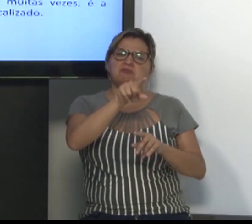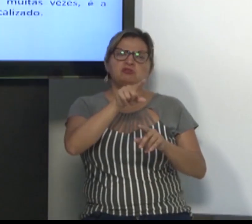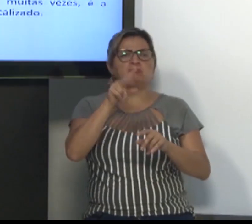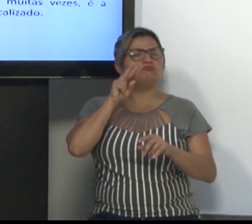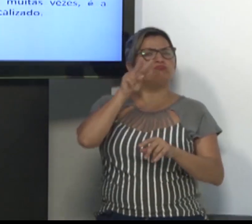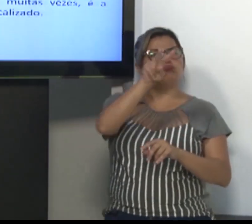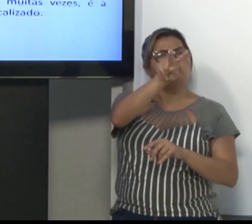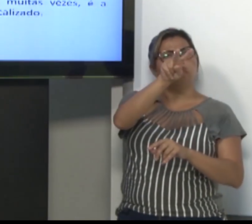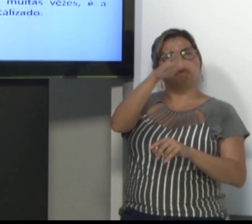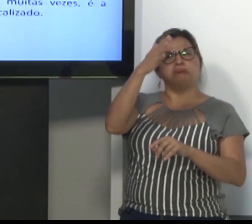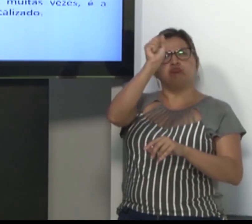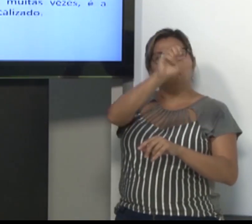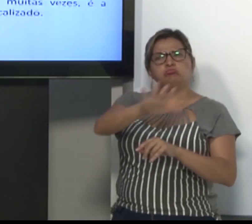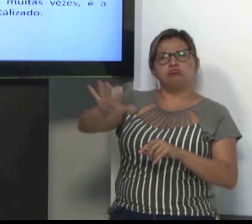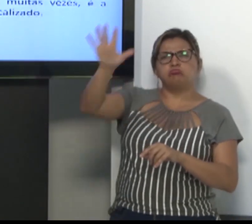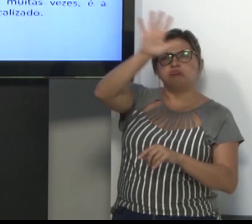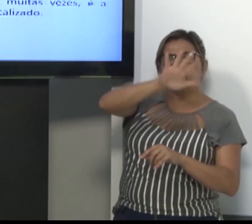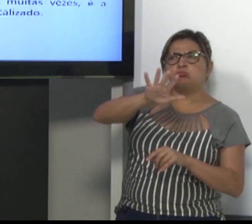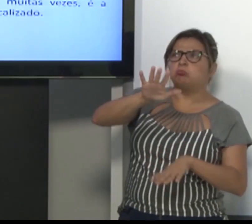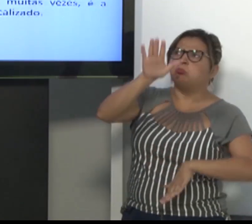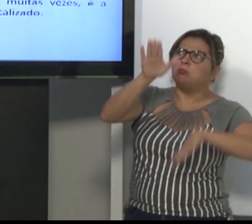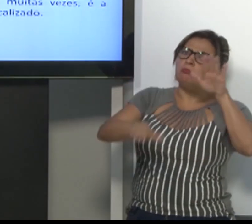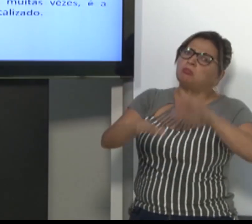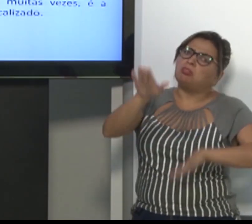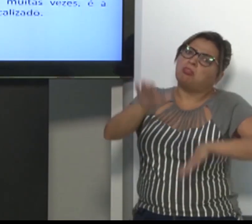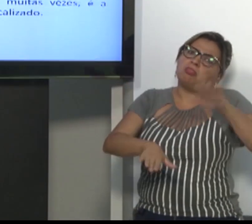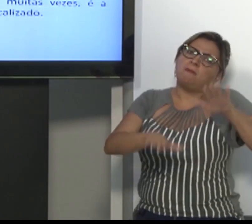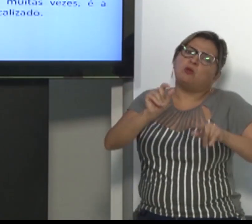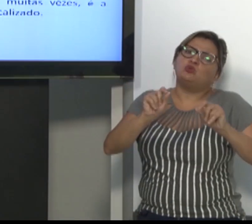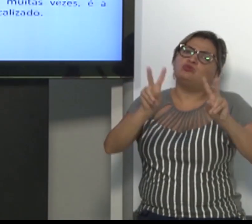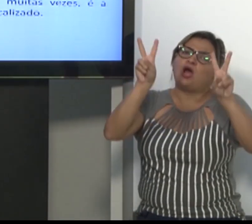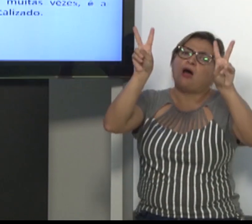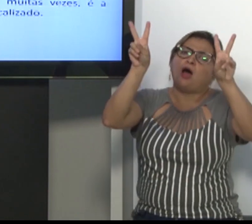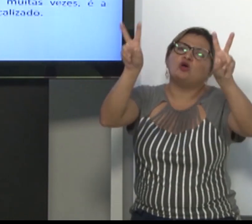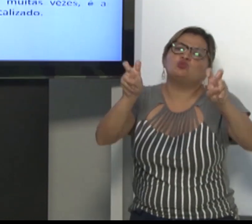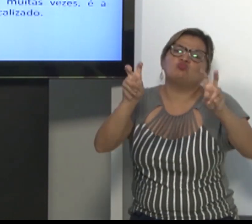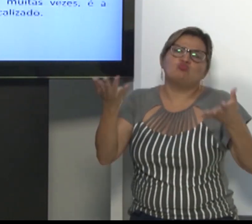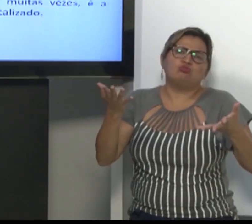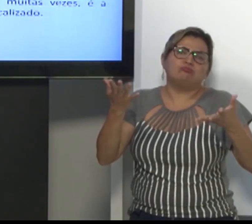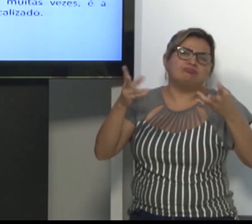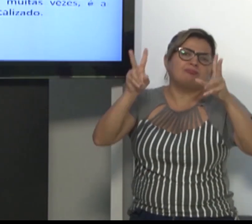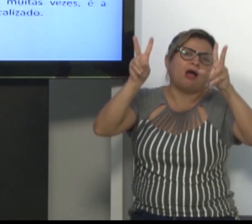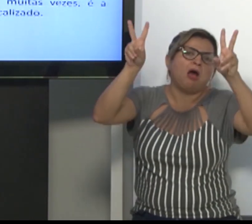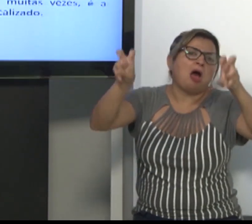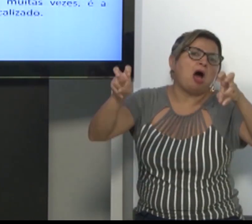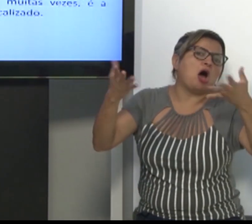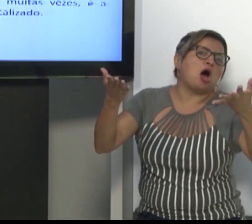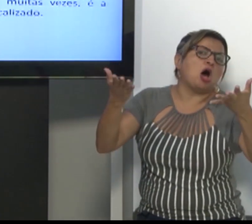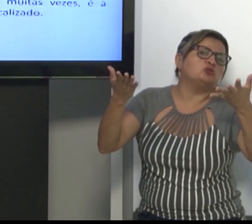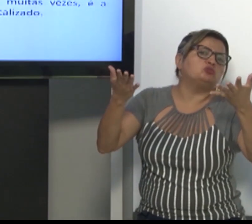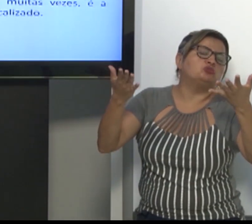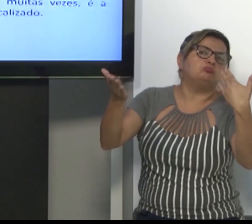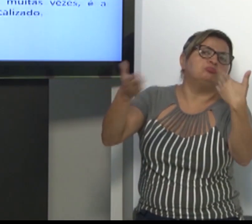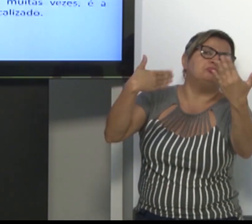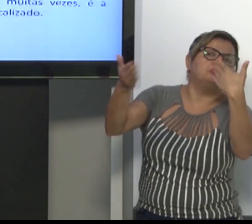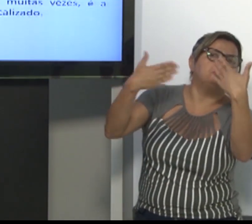Vocês viram que, por exemplo, um tema. Qual o tema